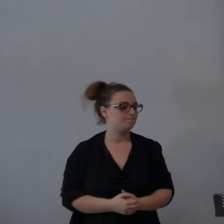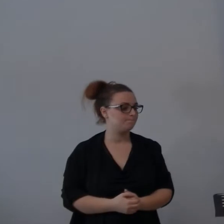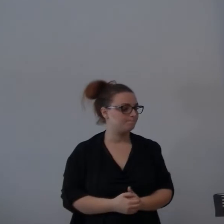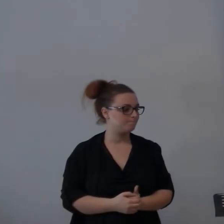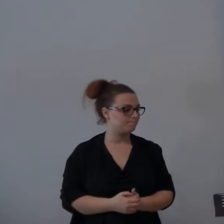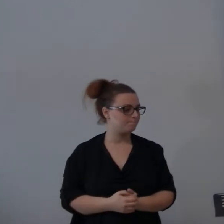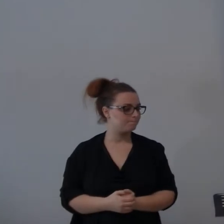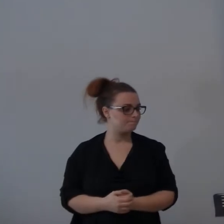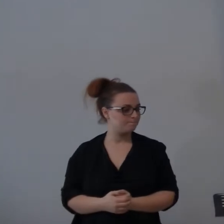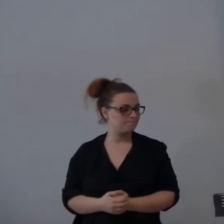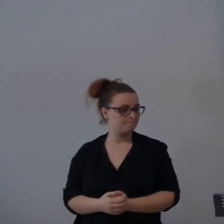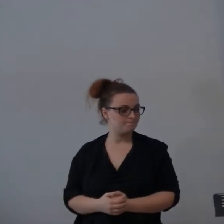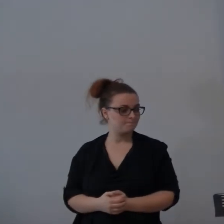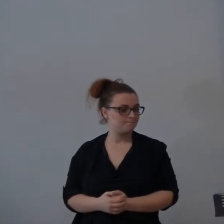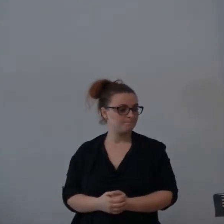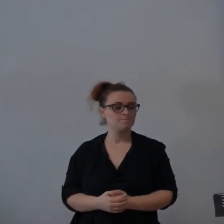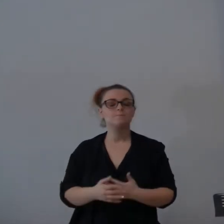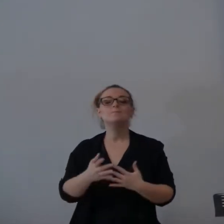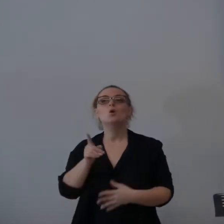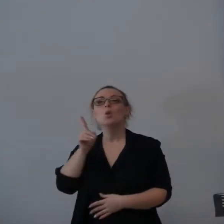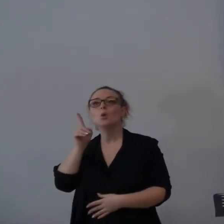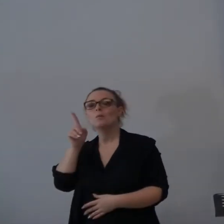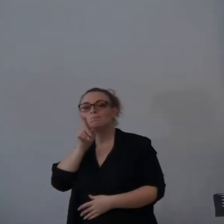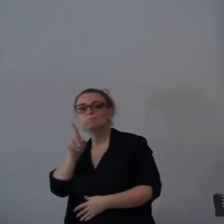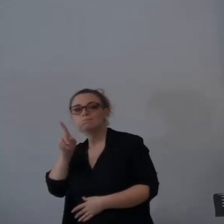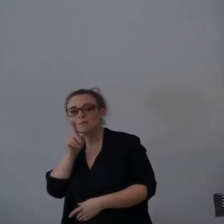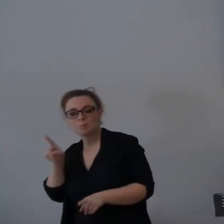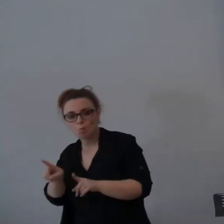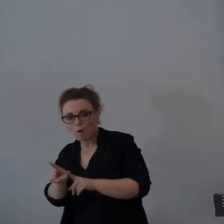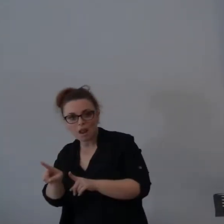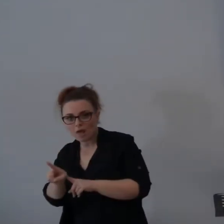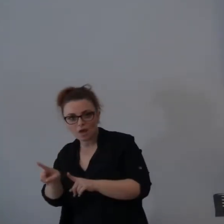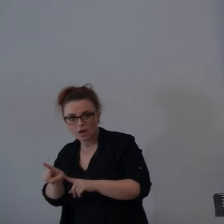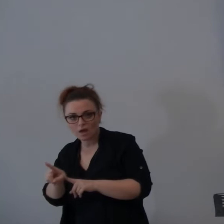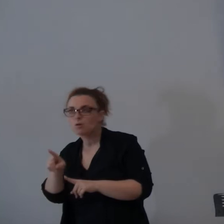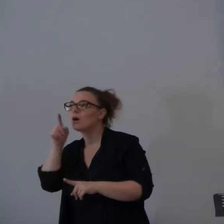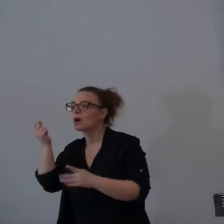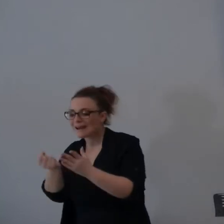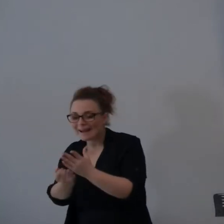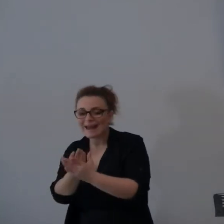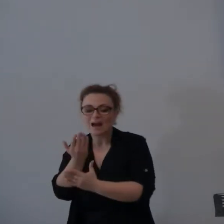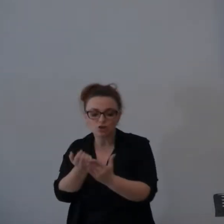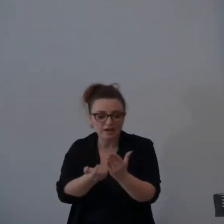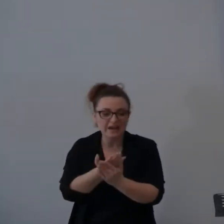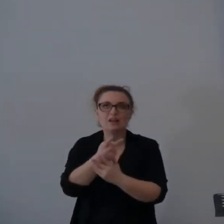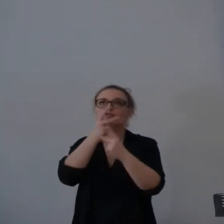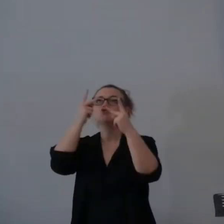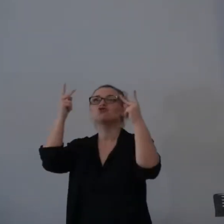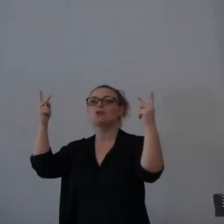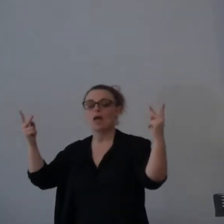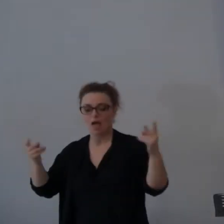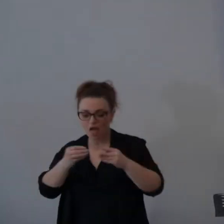Lui, abbiamo detto, rimane sempre Lui, in eterno, il Signore. Colui che ha creato ogni cosa, che ha creato il cielo, che ha creato noi.